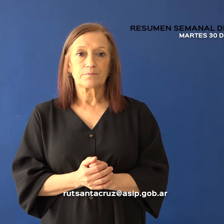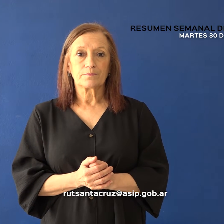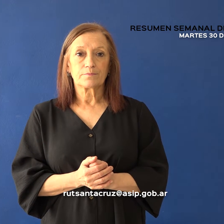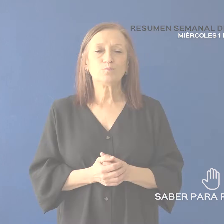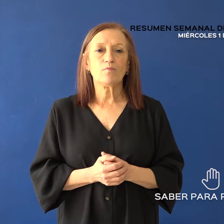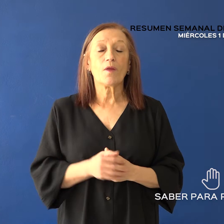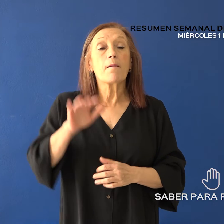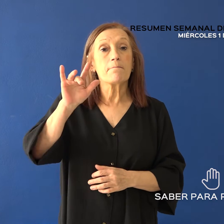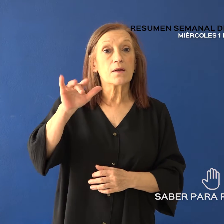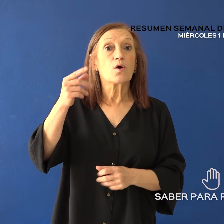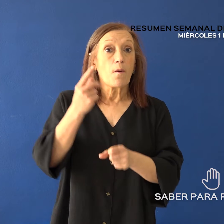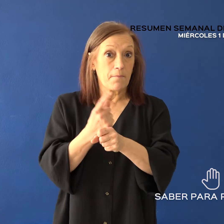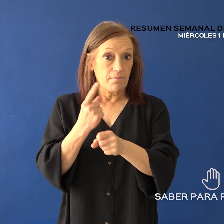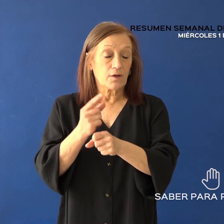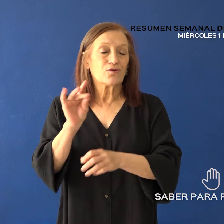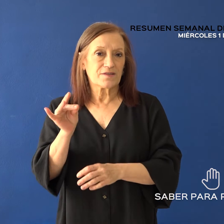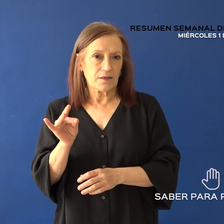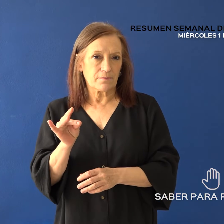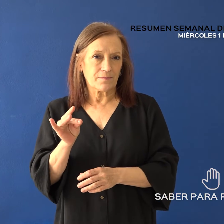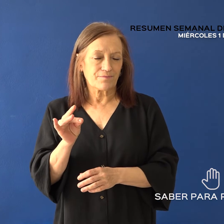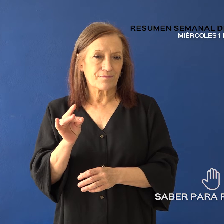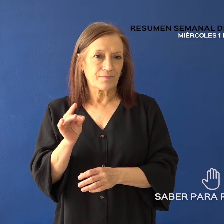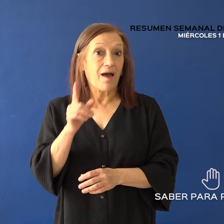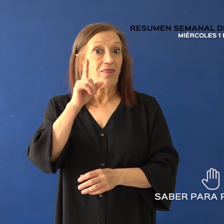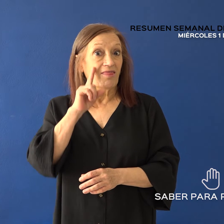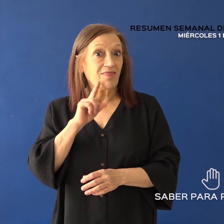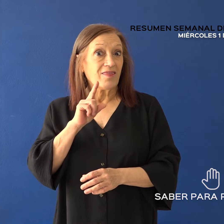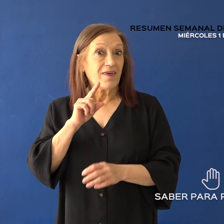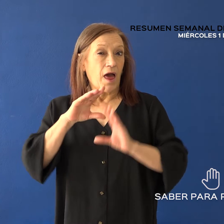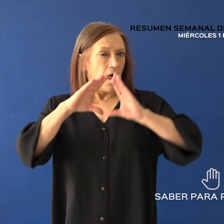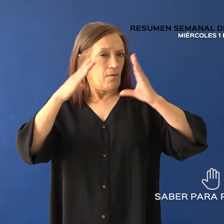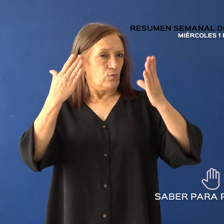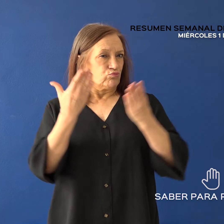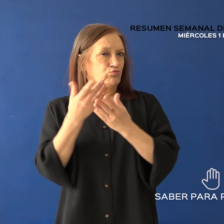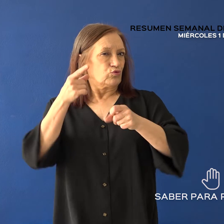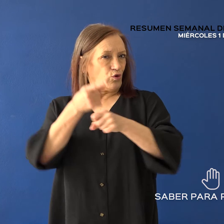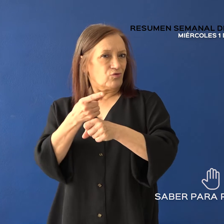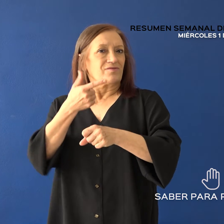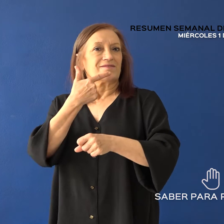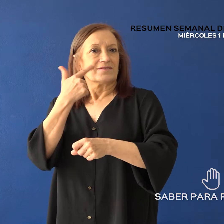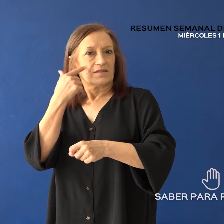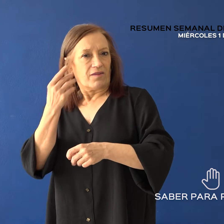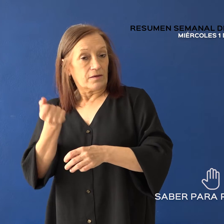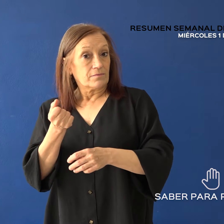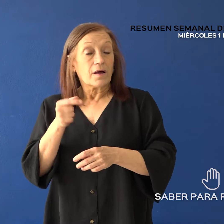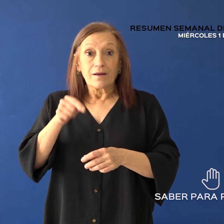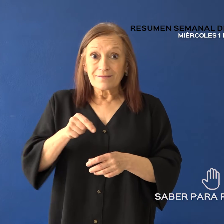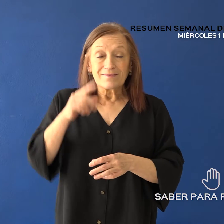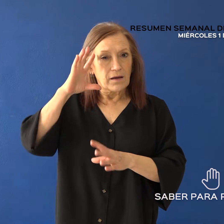Miércoles 1 de diciembre Día Mundial del Sida En el marco del Día Mundial